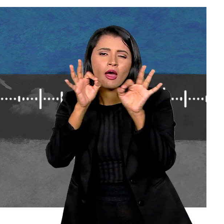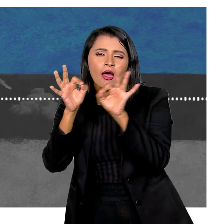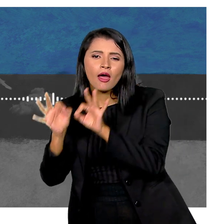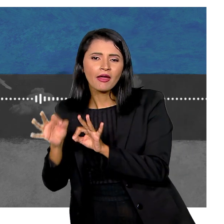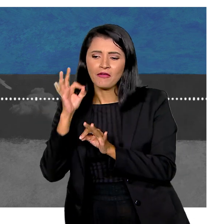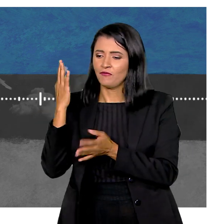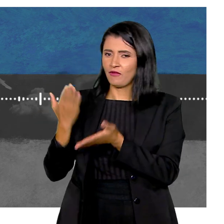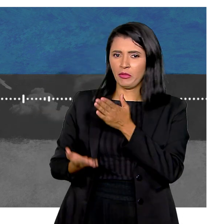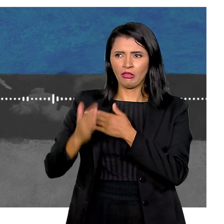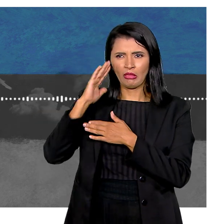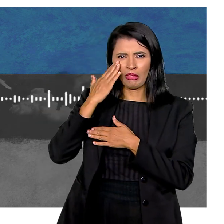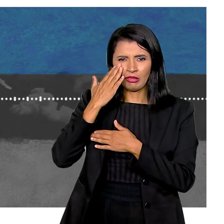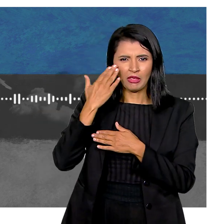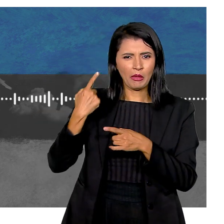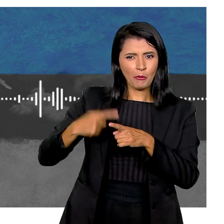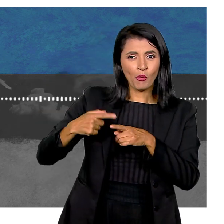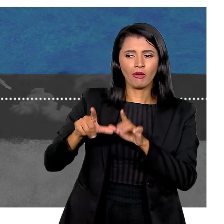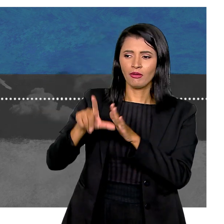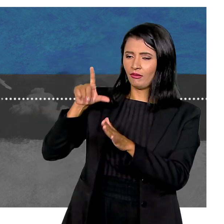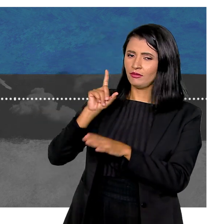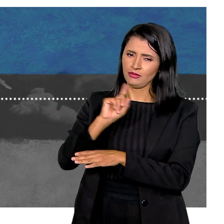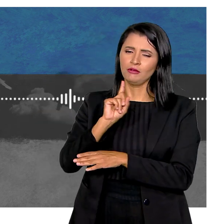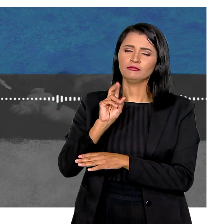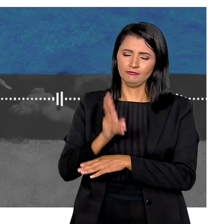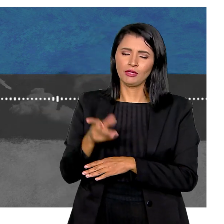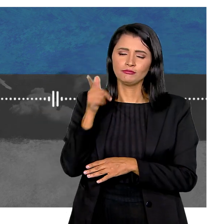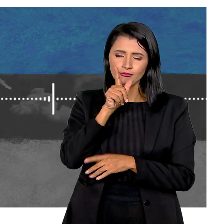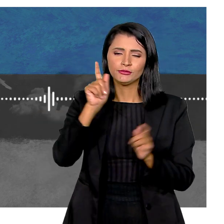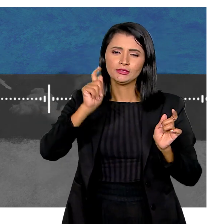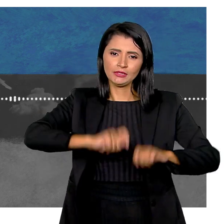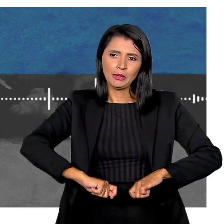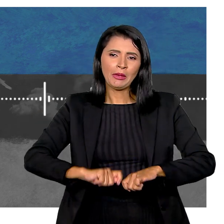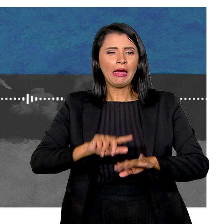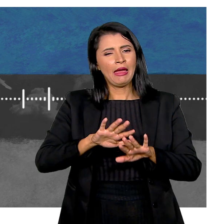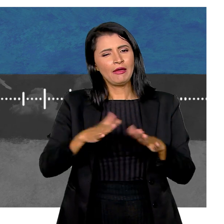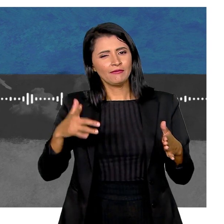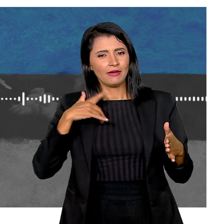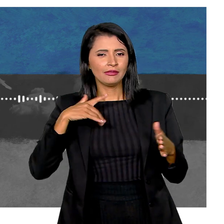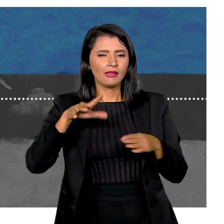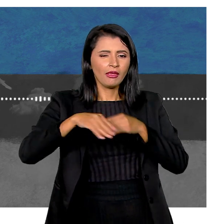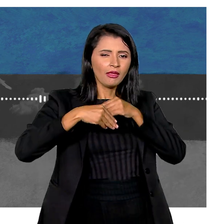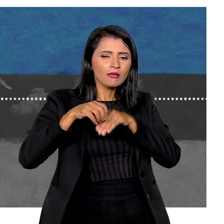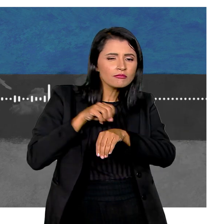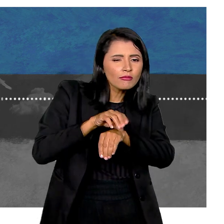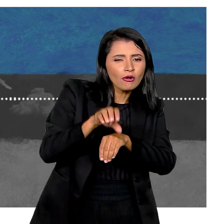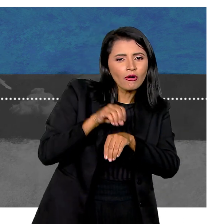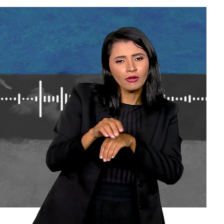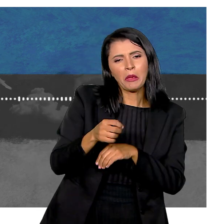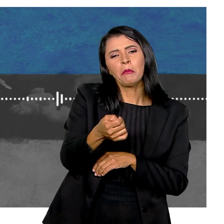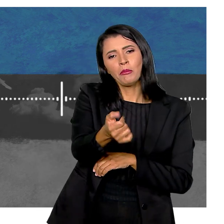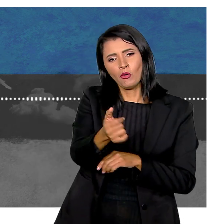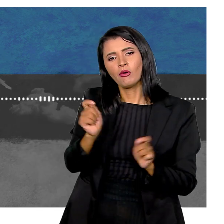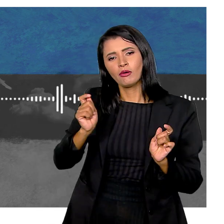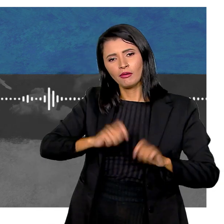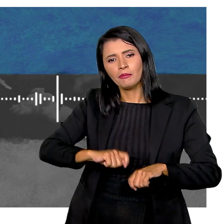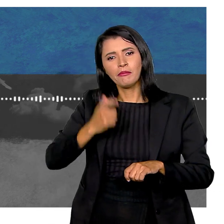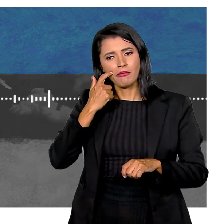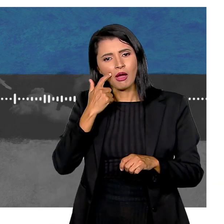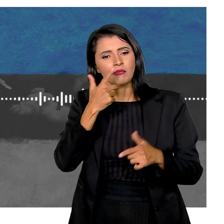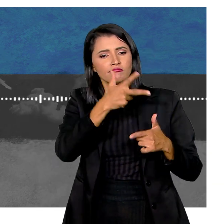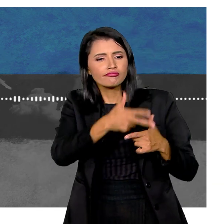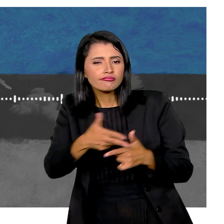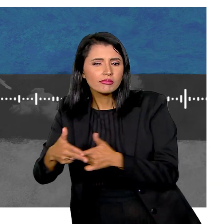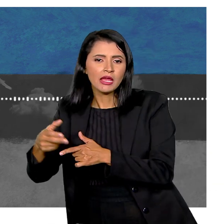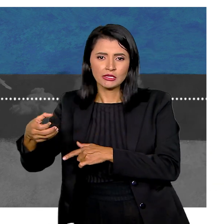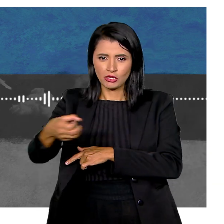entender nenhuma parte Por causa dos episódios anteriores No máximo vai ter no spoilerzinho, vai? Coisa pouca Mas entre um episódio e